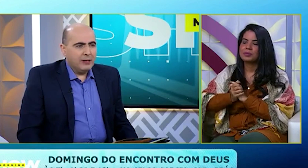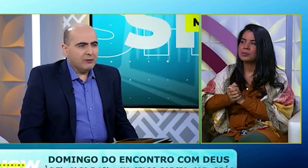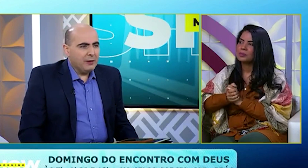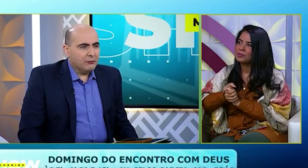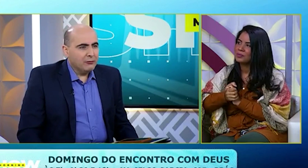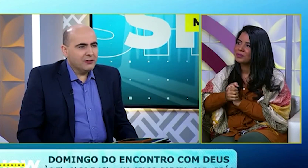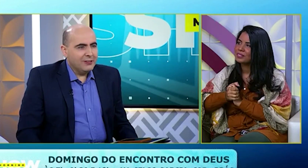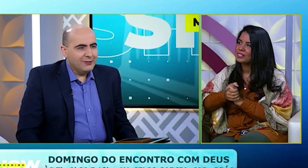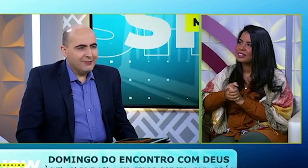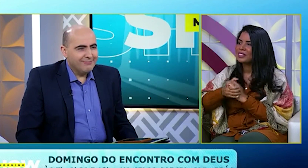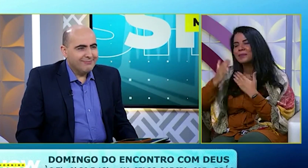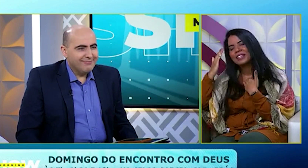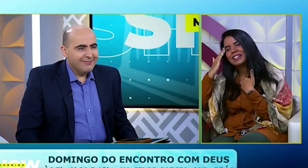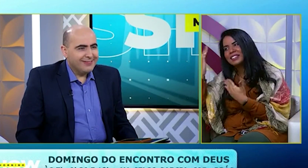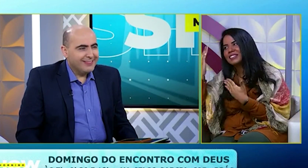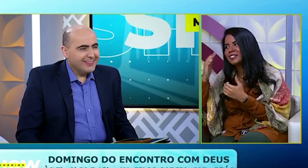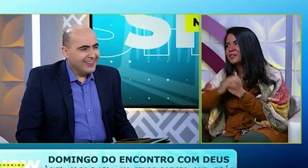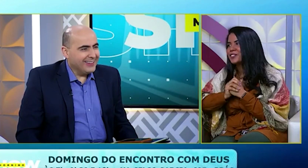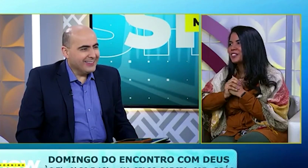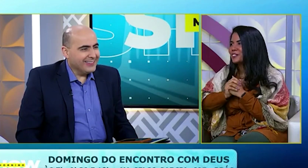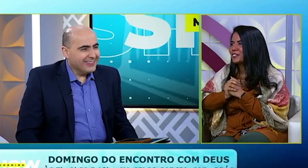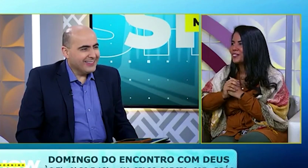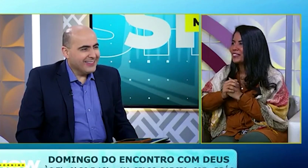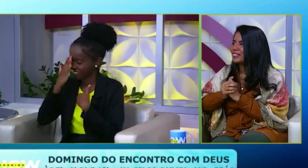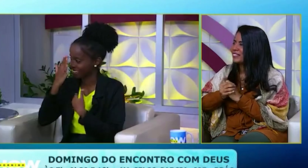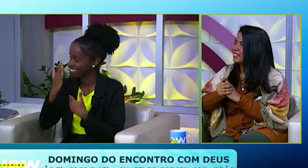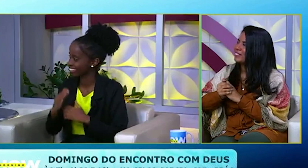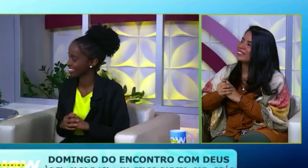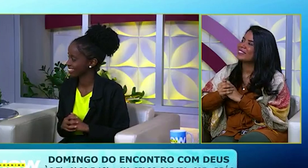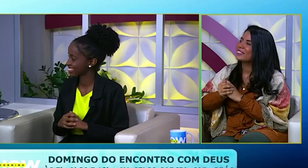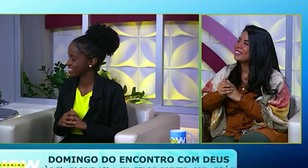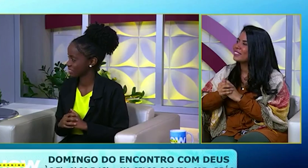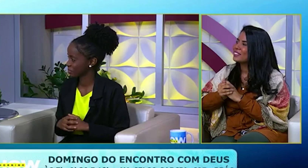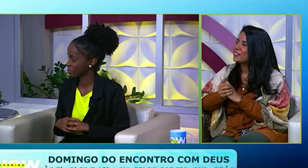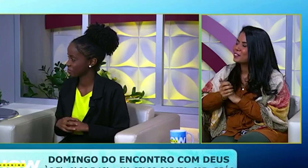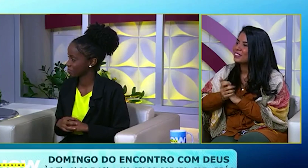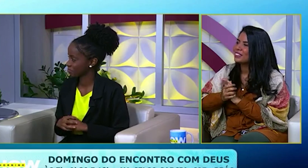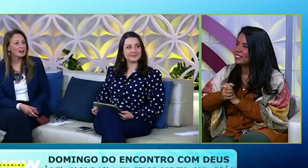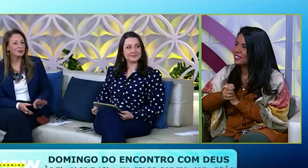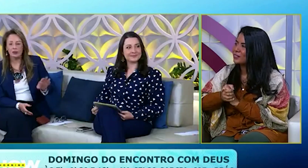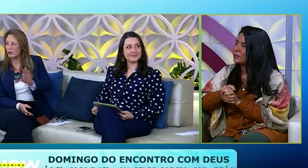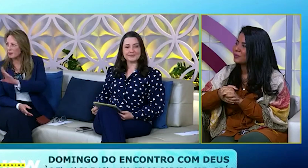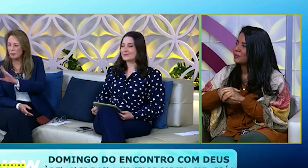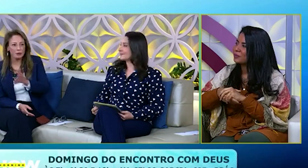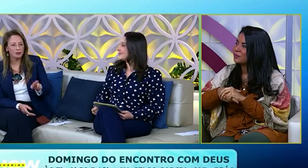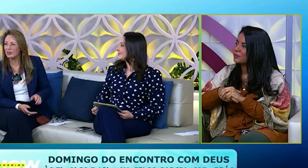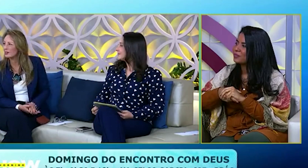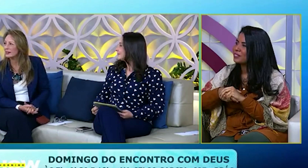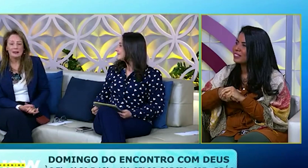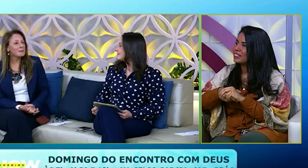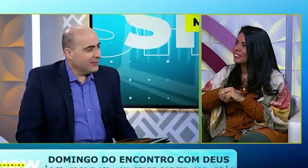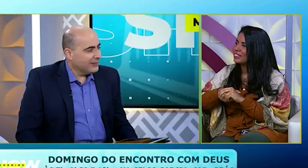Olha, Deus abençoe vocês. Obrigada. Deus abençoe a todos. Voltem sempre Para anunciar esse trabalho. Eu tenho só mais uma